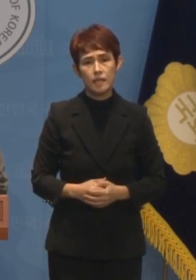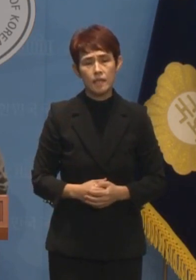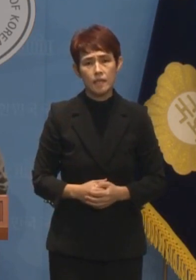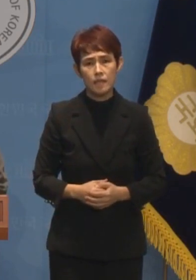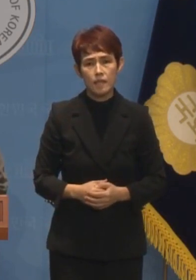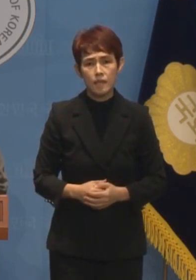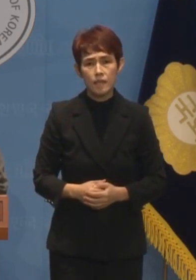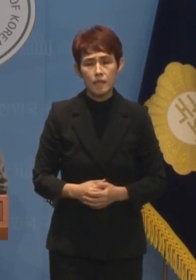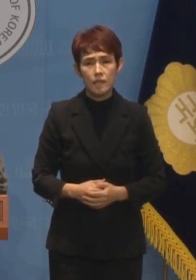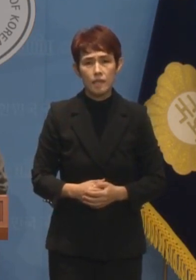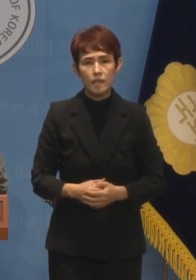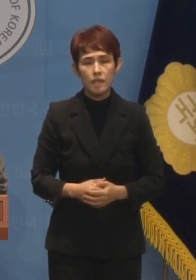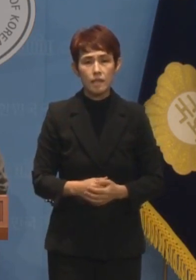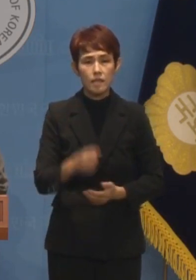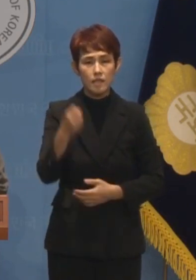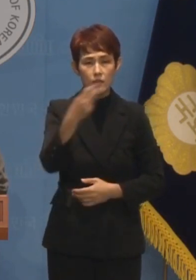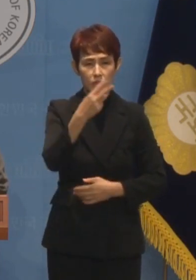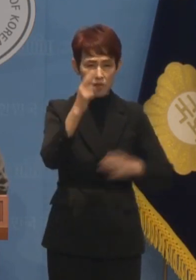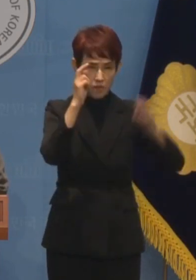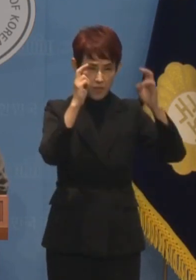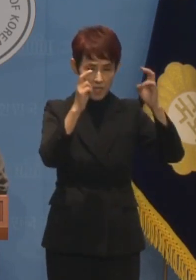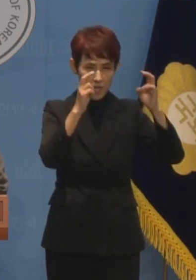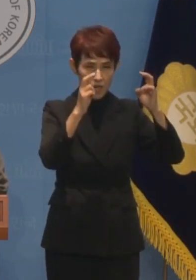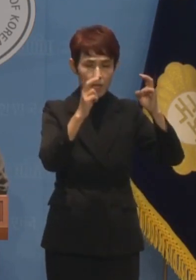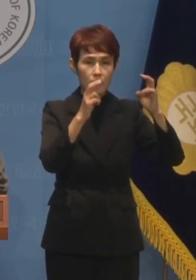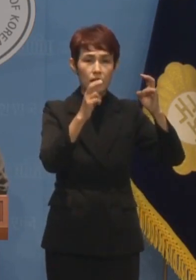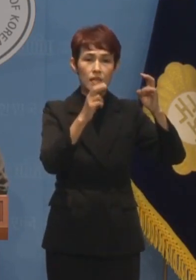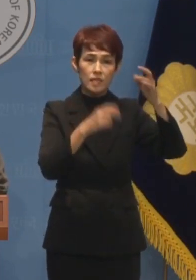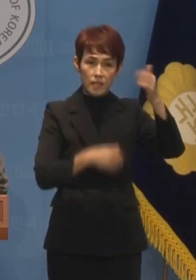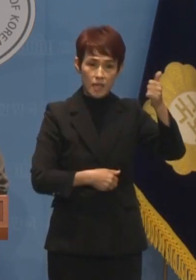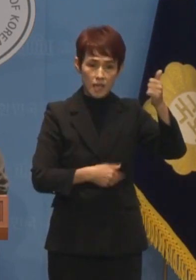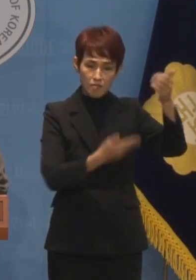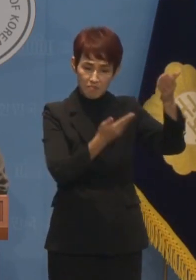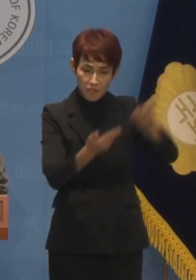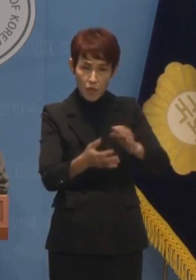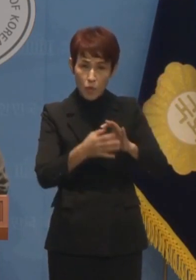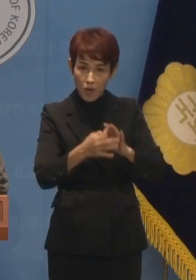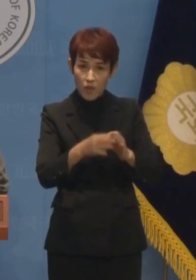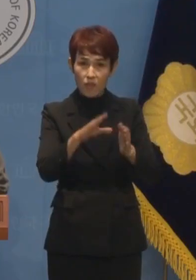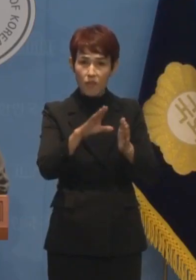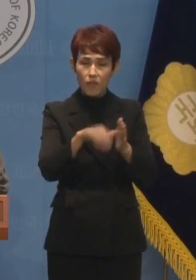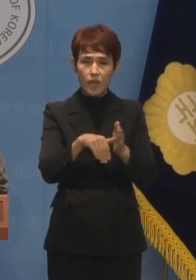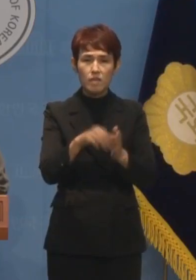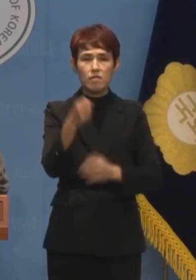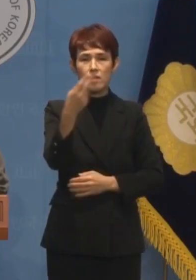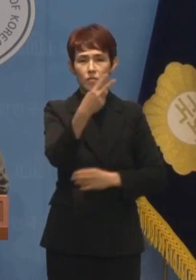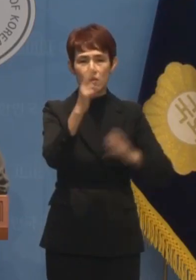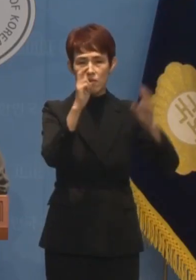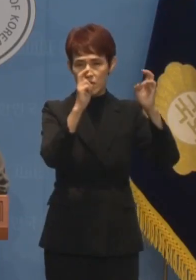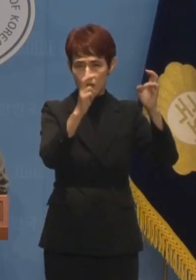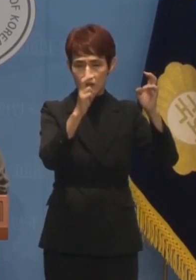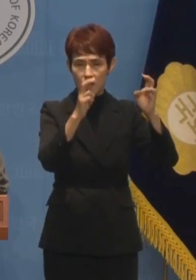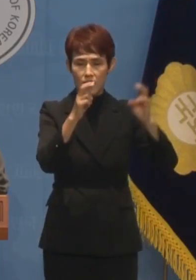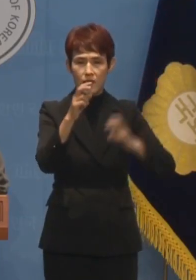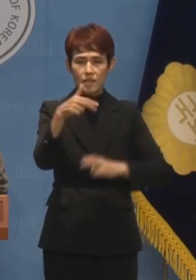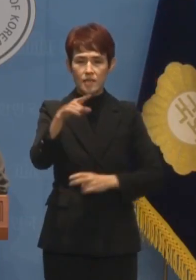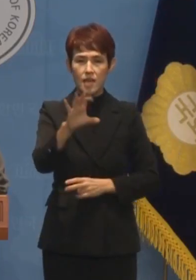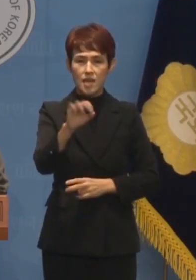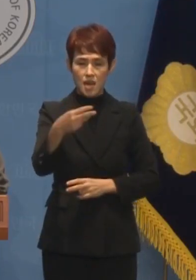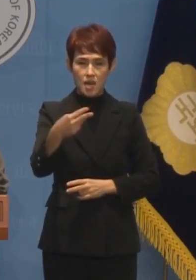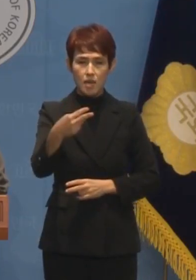이는 이재용 삼성전자 회장 승계 과정에서 이뤄진 삼성물산과 제1무직의